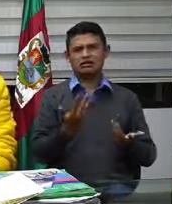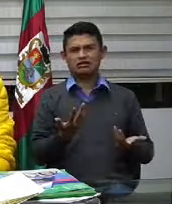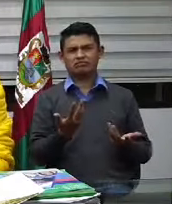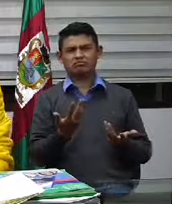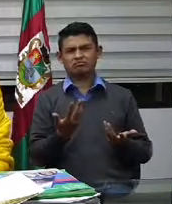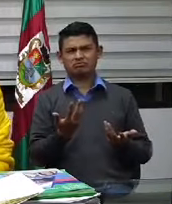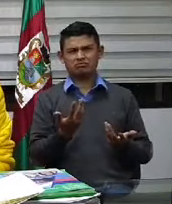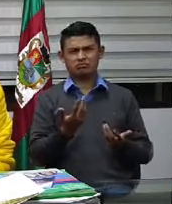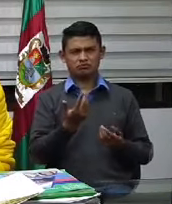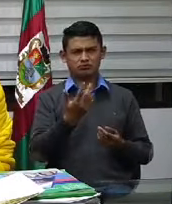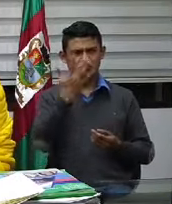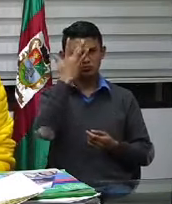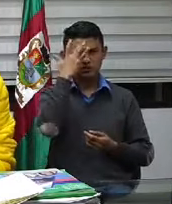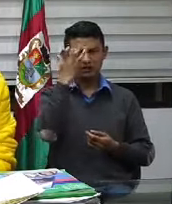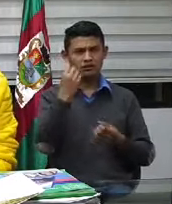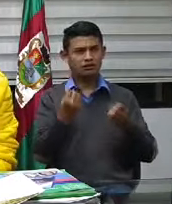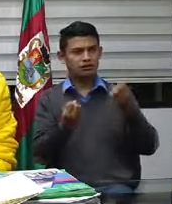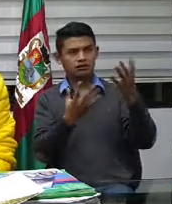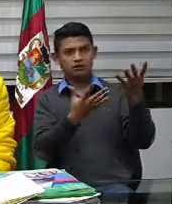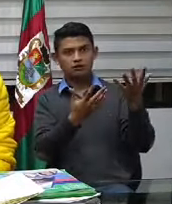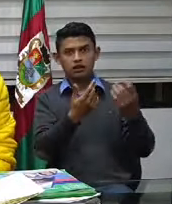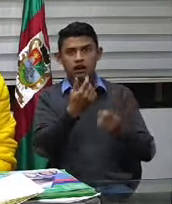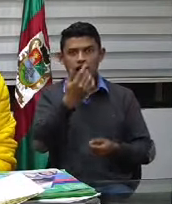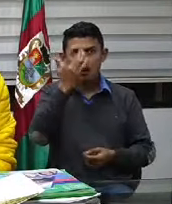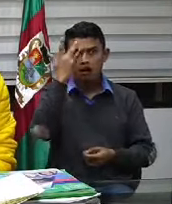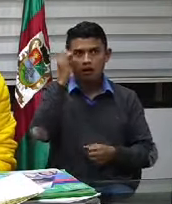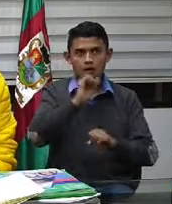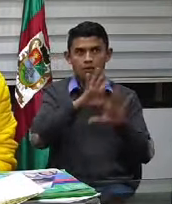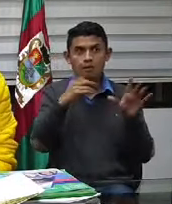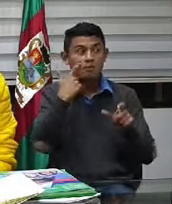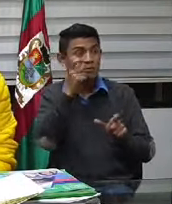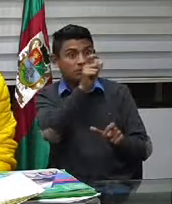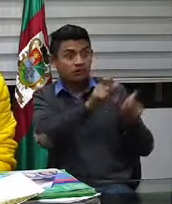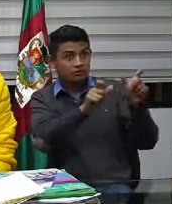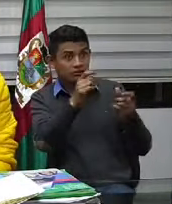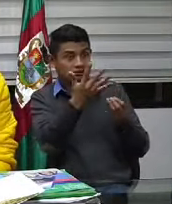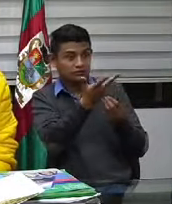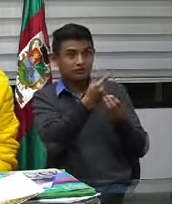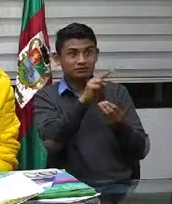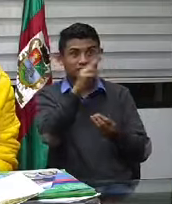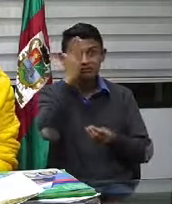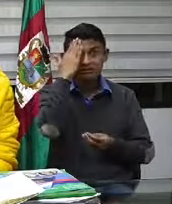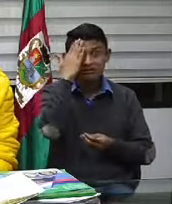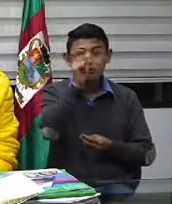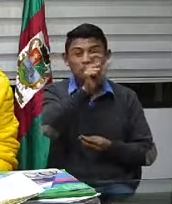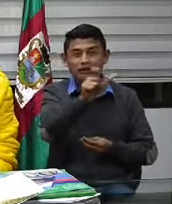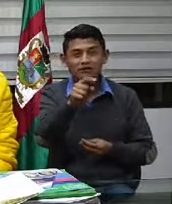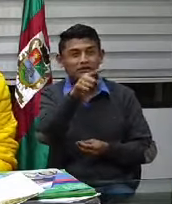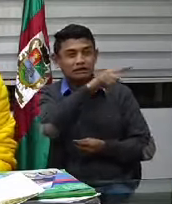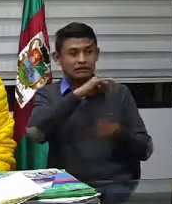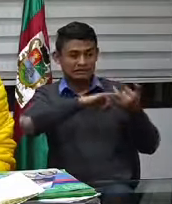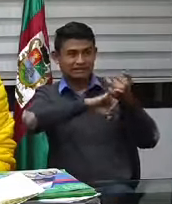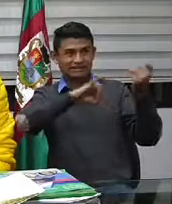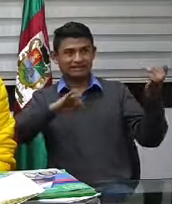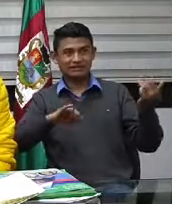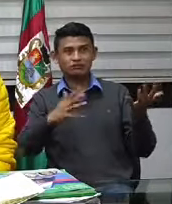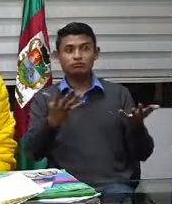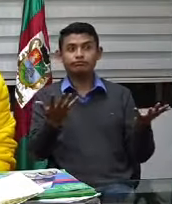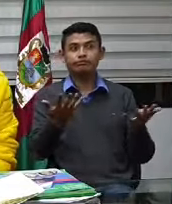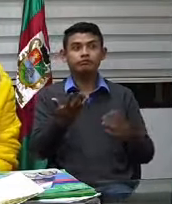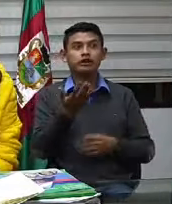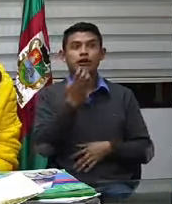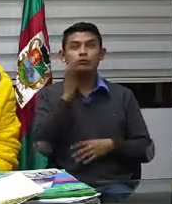artistas? ¿Por qué a los independientes? Pues claro, porque es que un artista, un independiente, que no puedo seguir dando clases de guitarra,